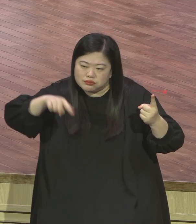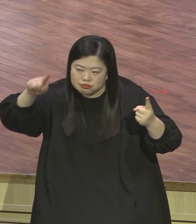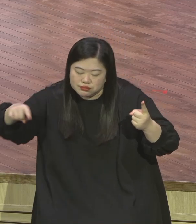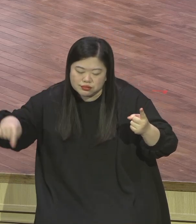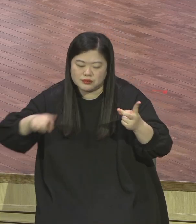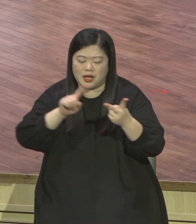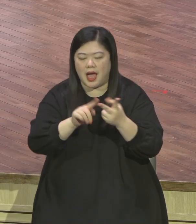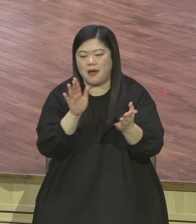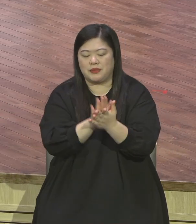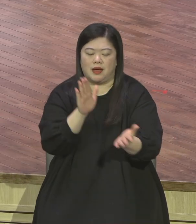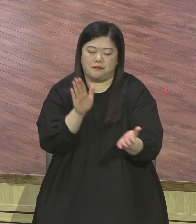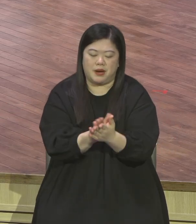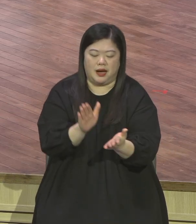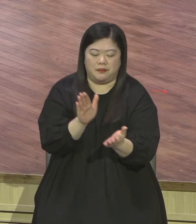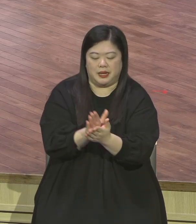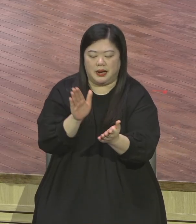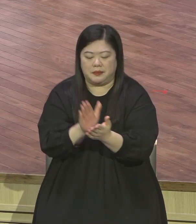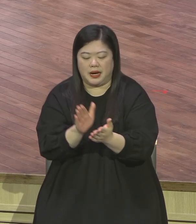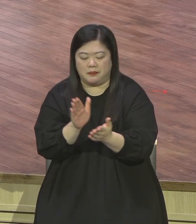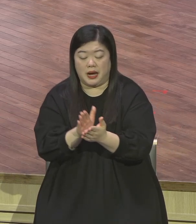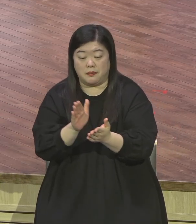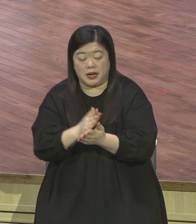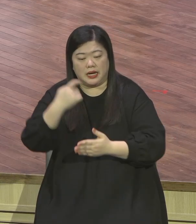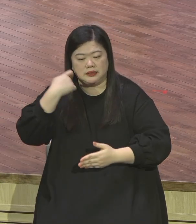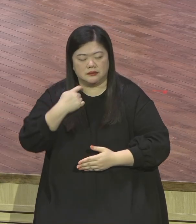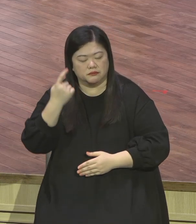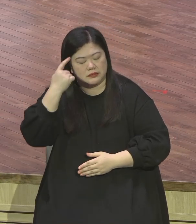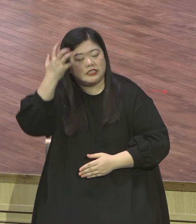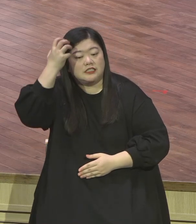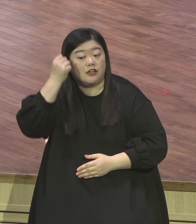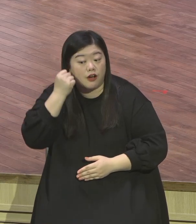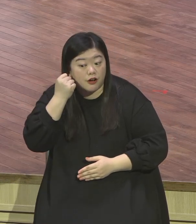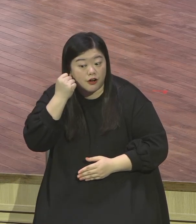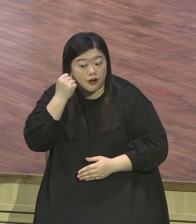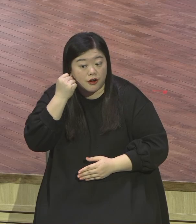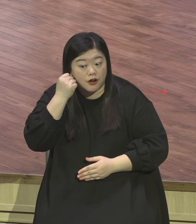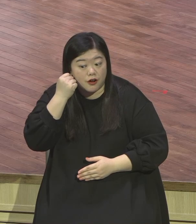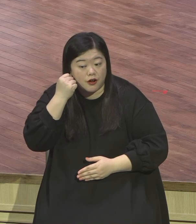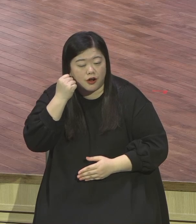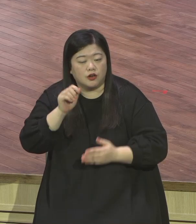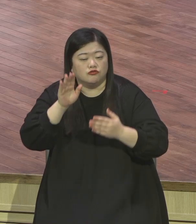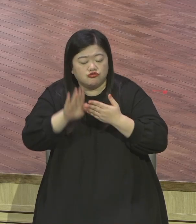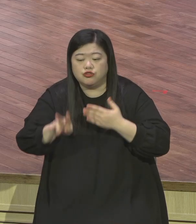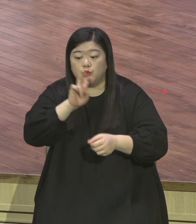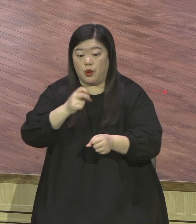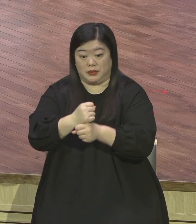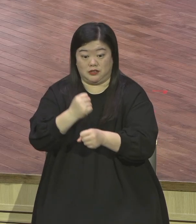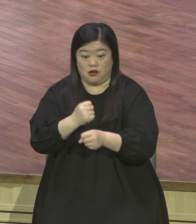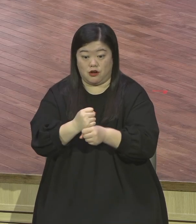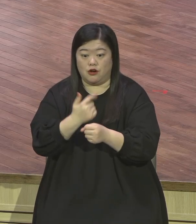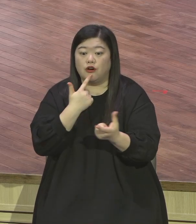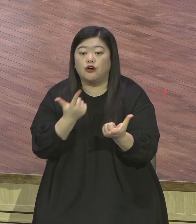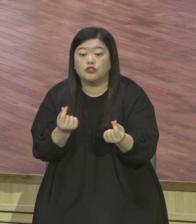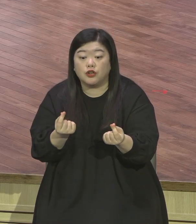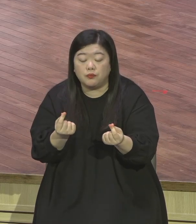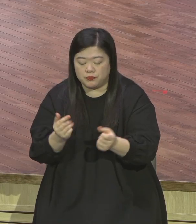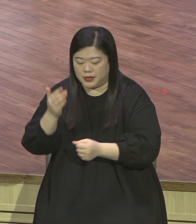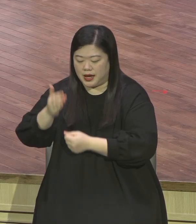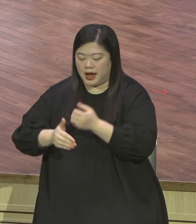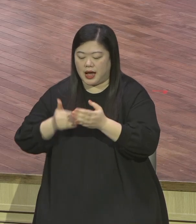하듯이 하나님의 사람은 하나님의 리듬에 자신을 정확하게 맞추는 것이